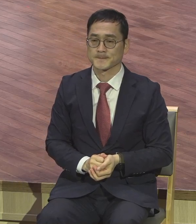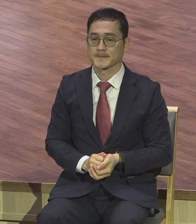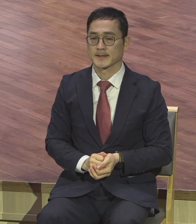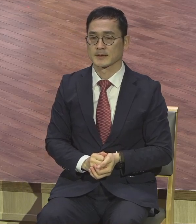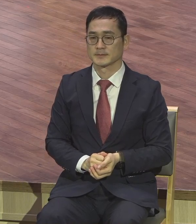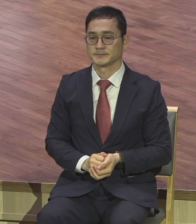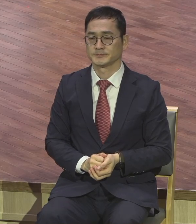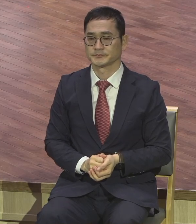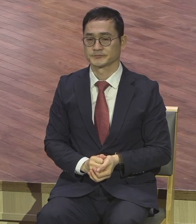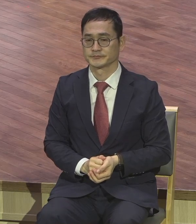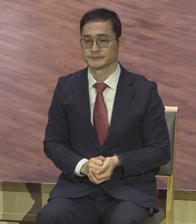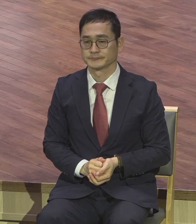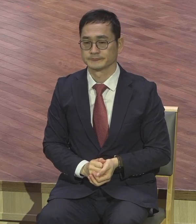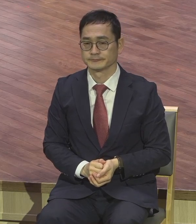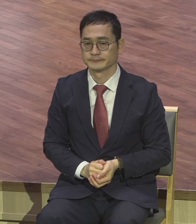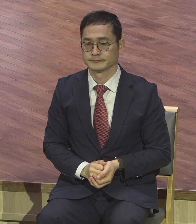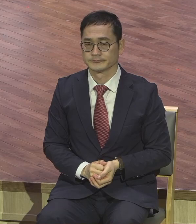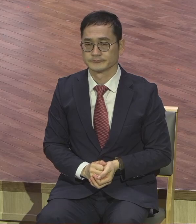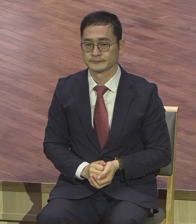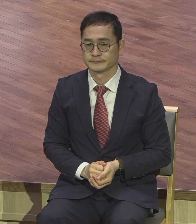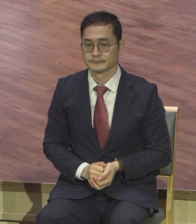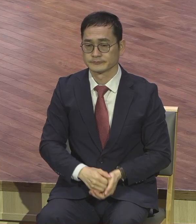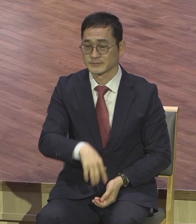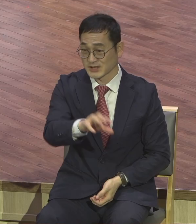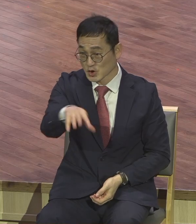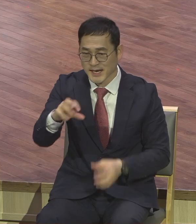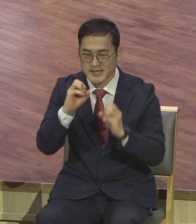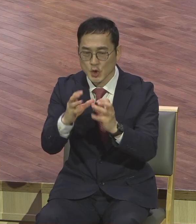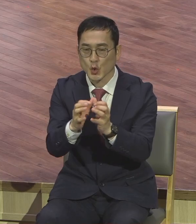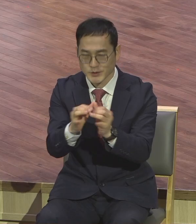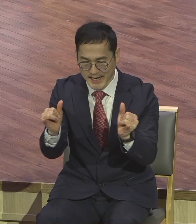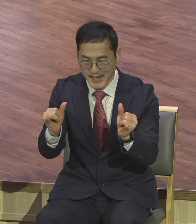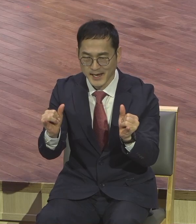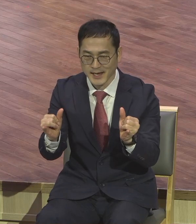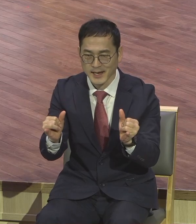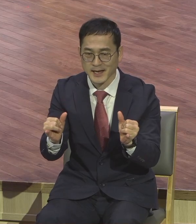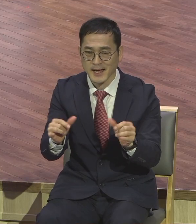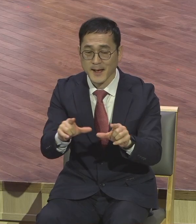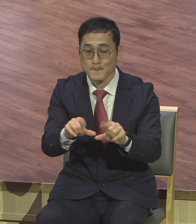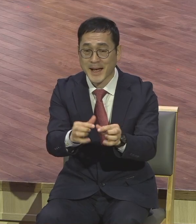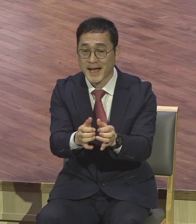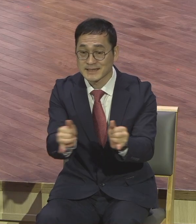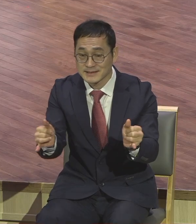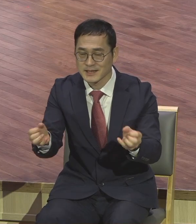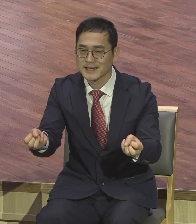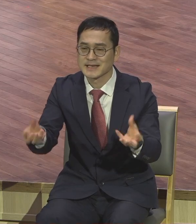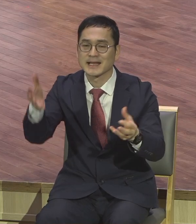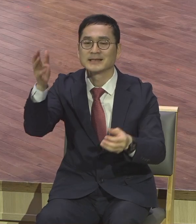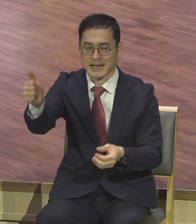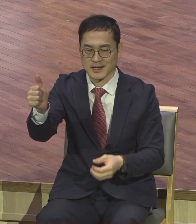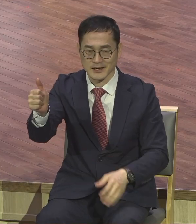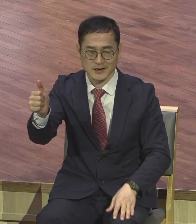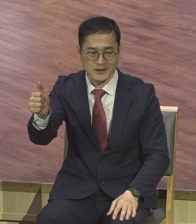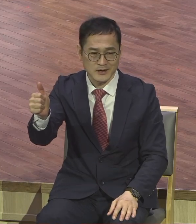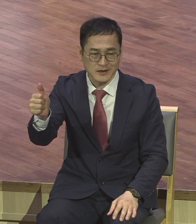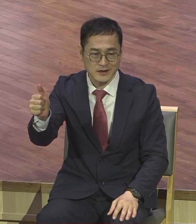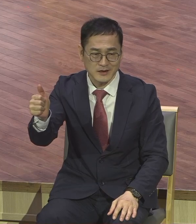전도자 만인 제사장이라고요. 구원받은 사람은 똑같다니까요. 이런 현장